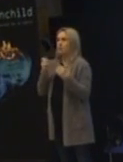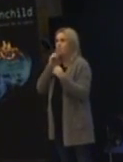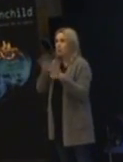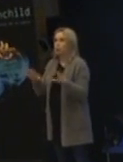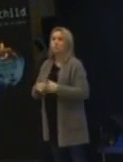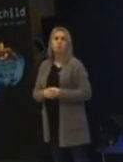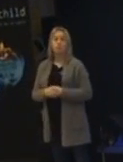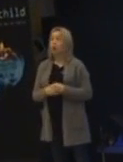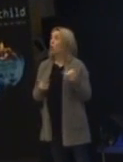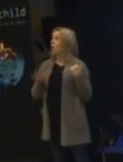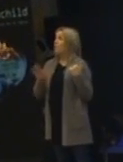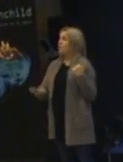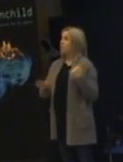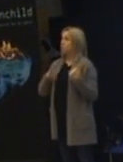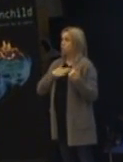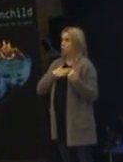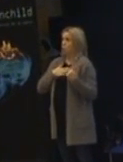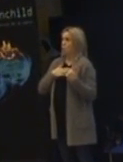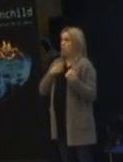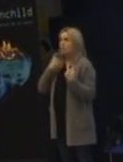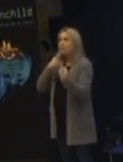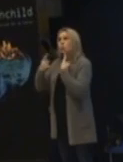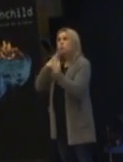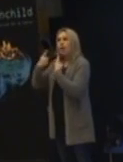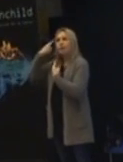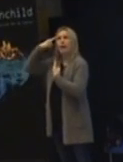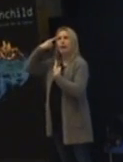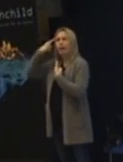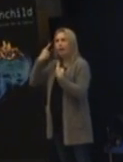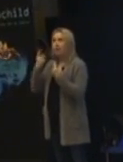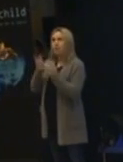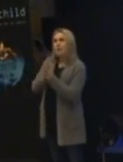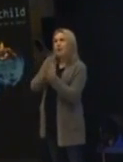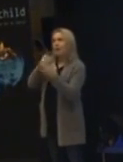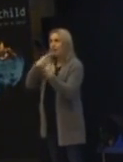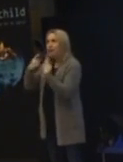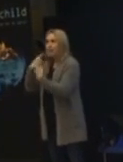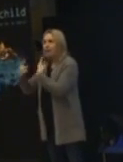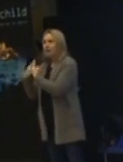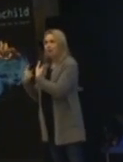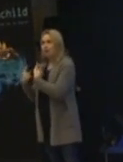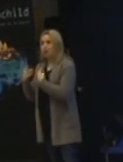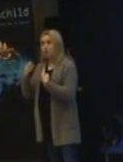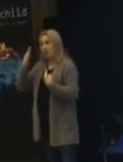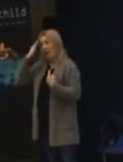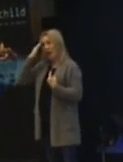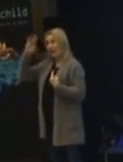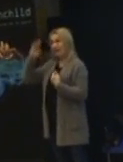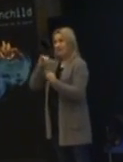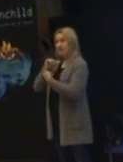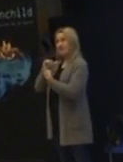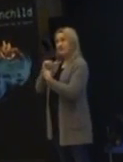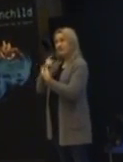Den här personen mår bra av att få diskutera sina tankar. Vara med och ha diskussionspartners. Så äldre diskussionspartners.